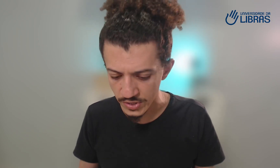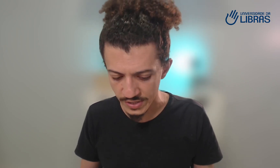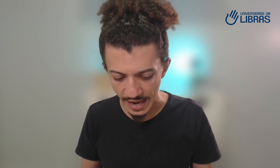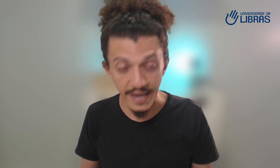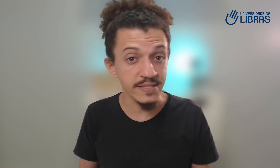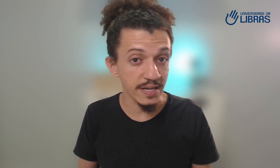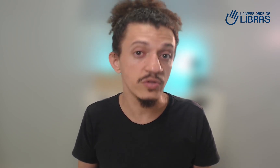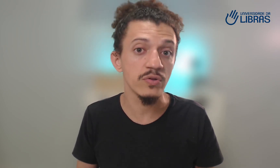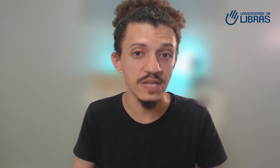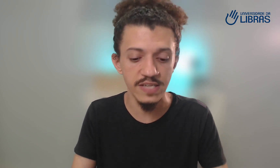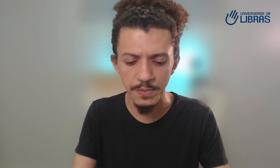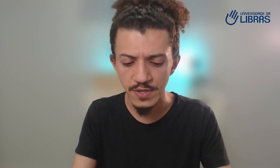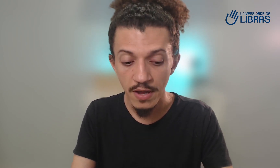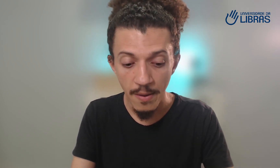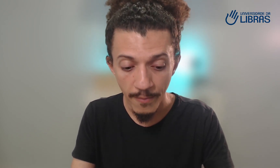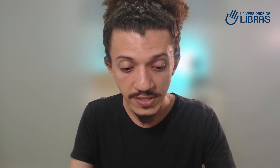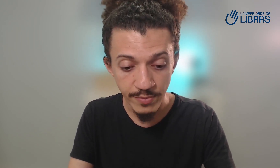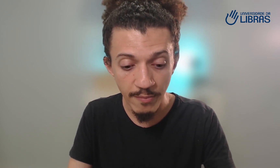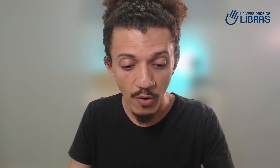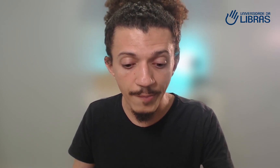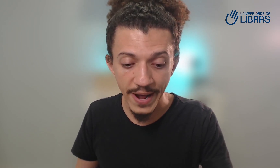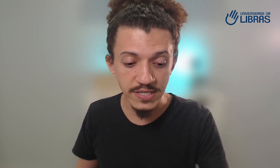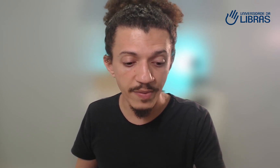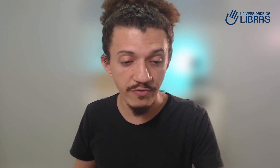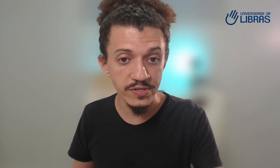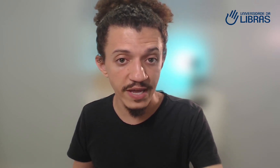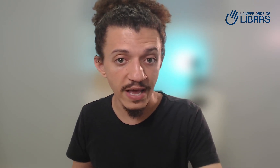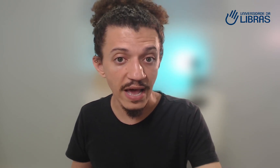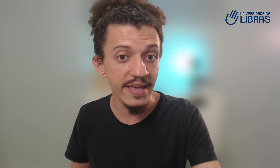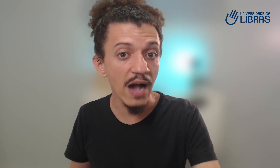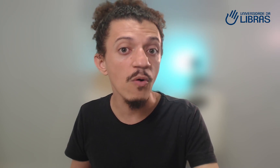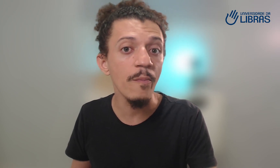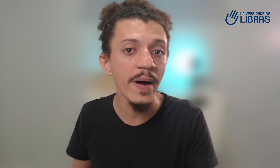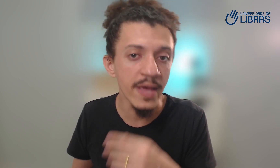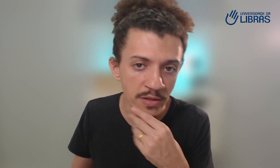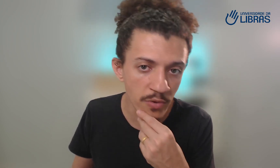sinais, trazendo outros exemplos. Pode ser uma boa prática para você ir acompanhando